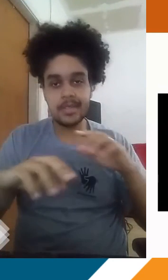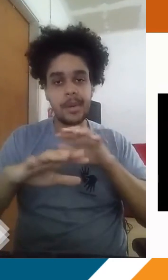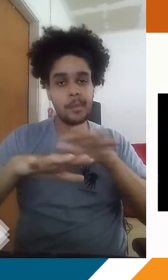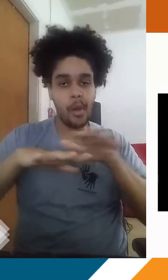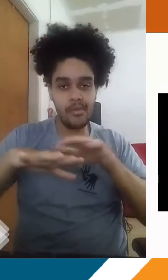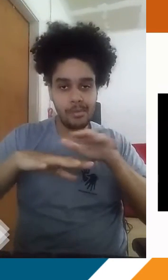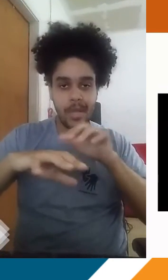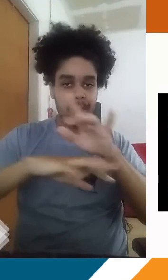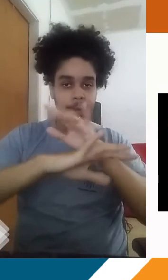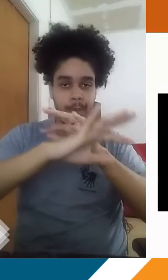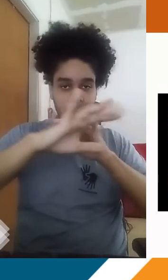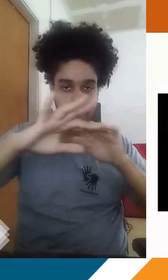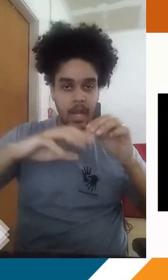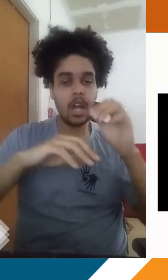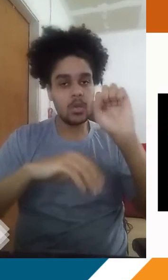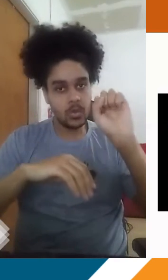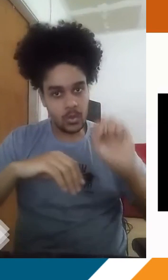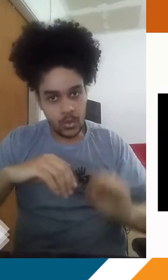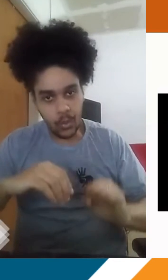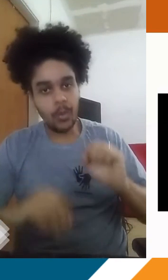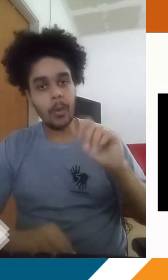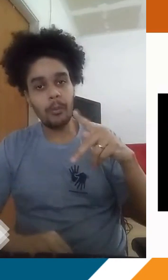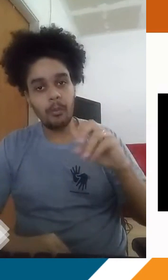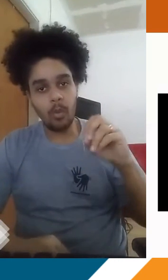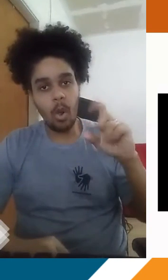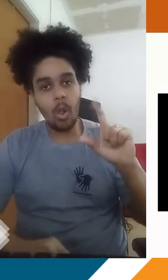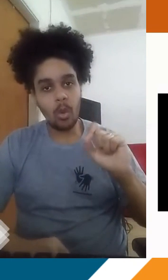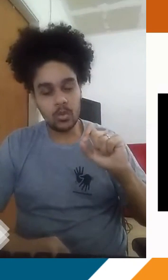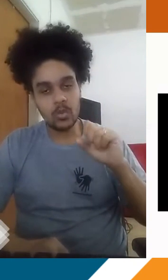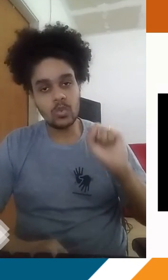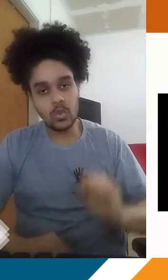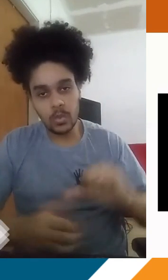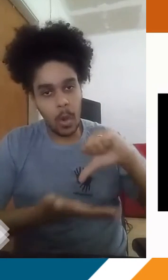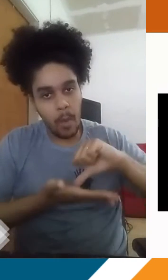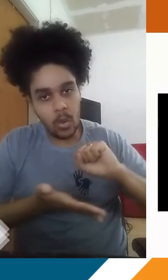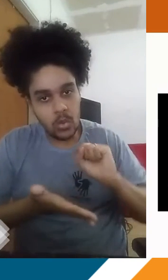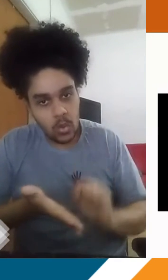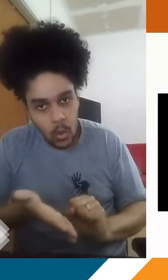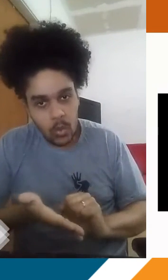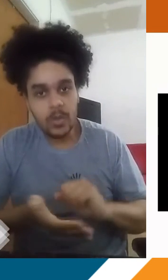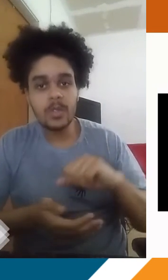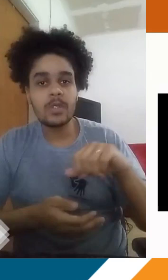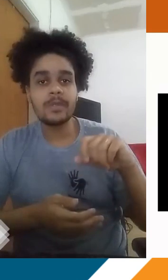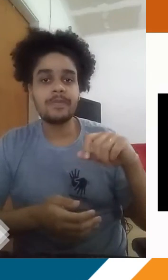em direção, aí, por exemplo, ao Polo Sul e vão carregando tudo que tiver em suspensão na atmosfera,